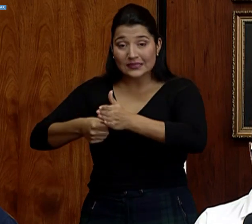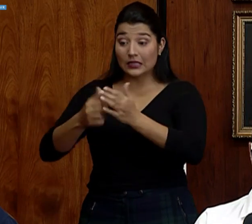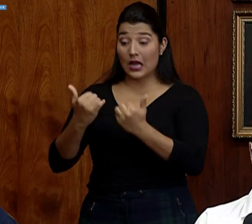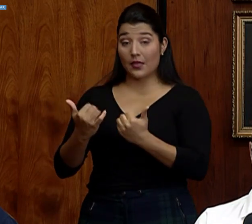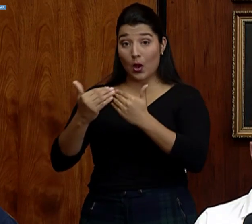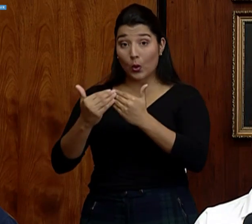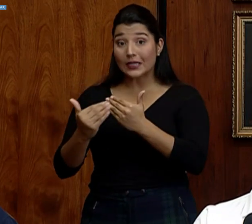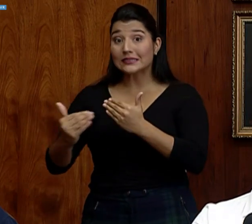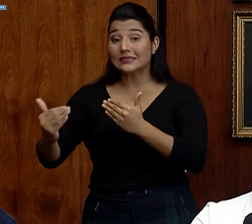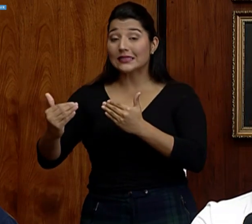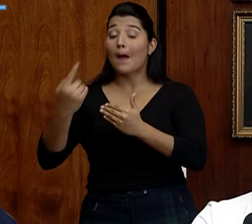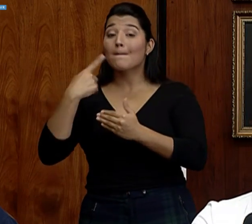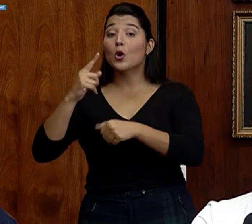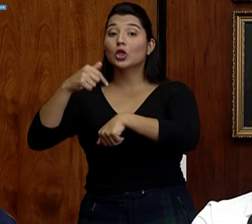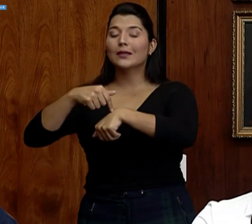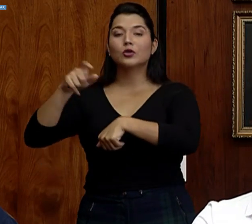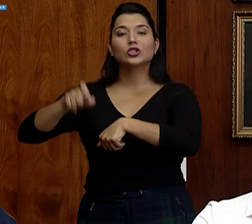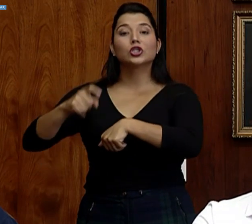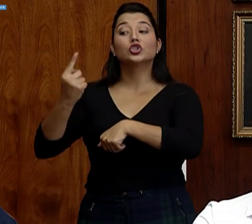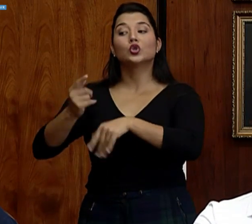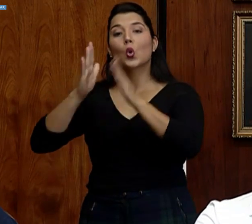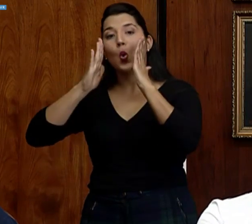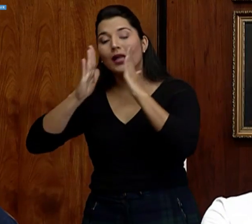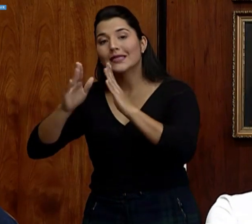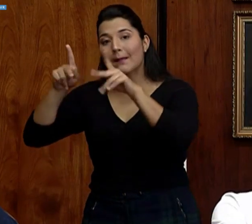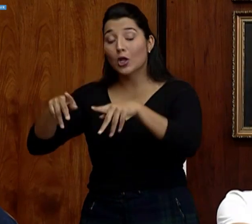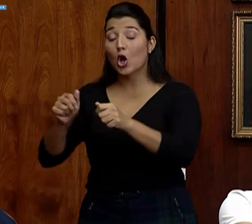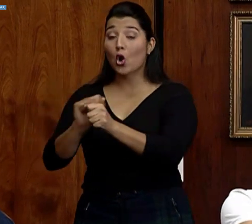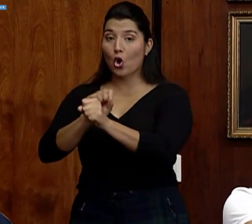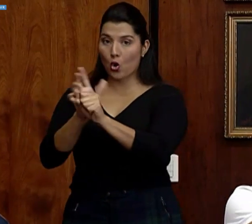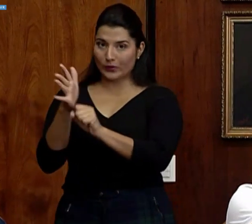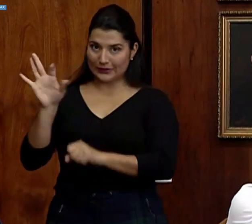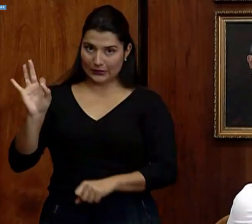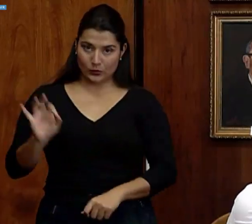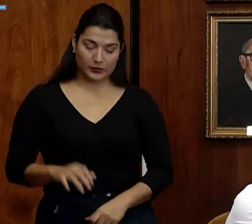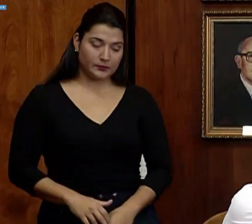verdad, que se requiera en atender solo pacientes con COVID-19.